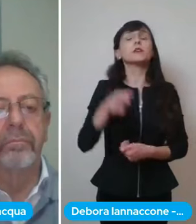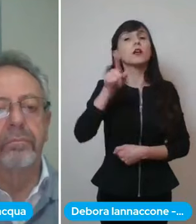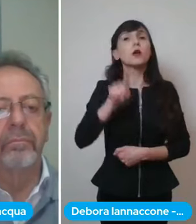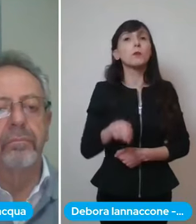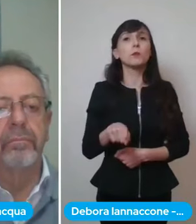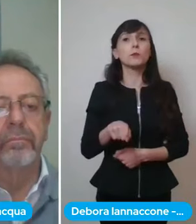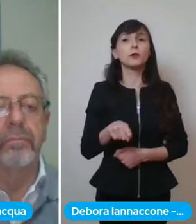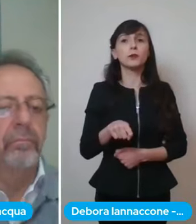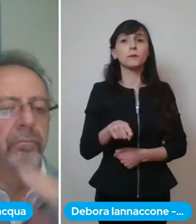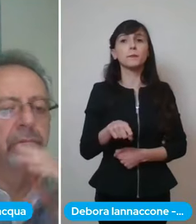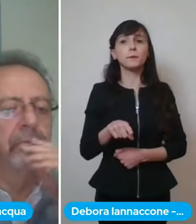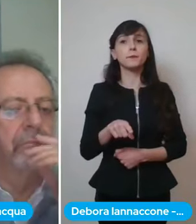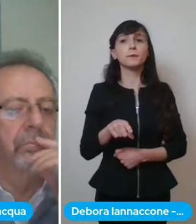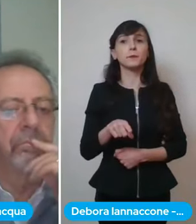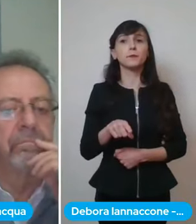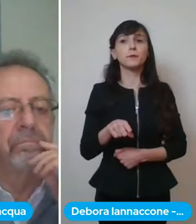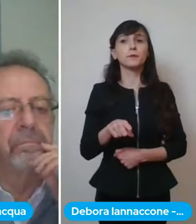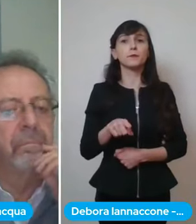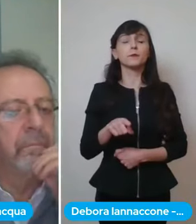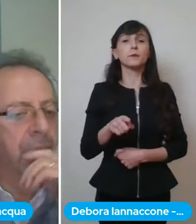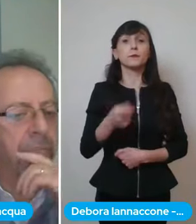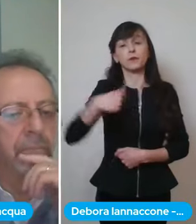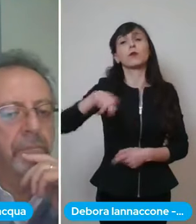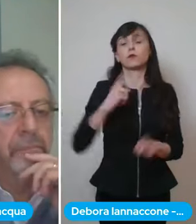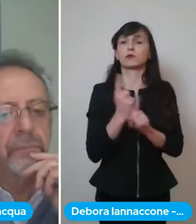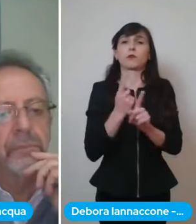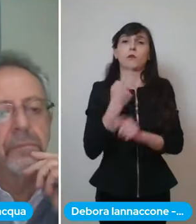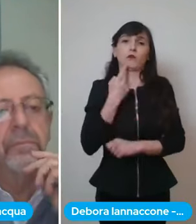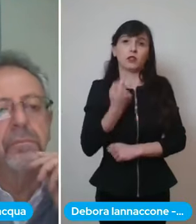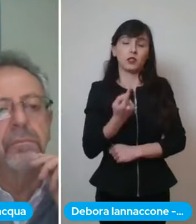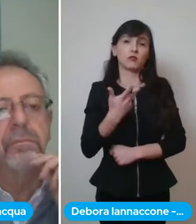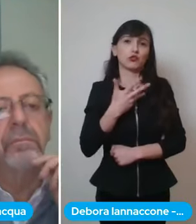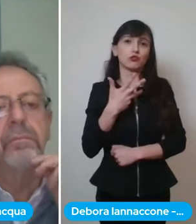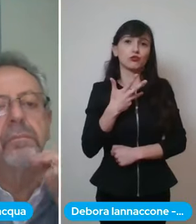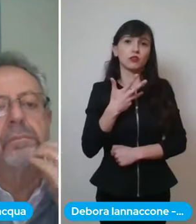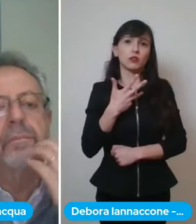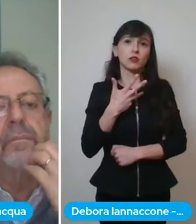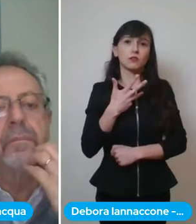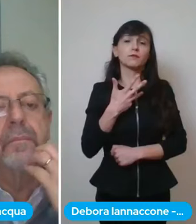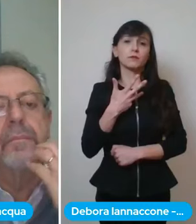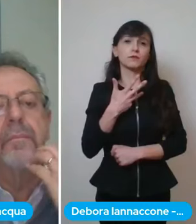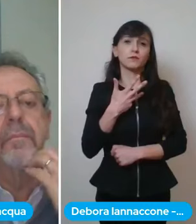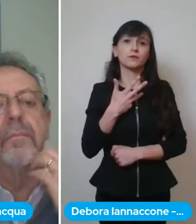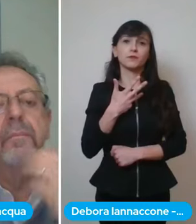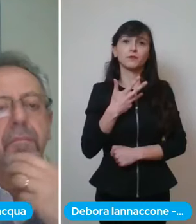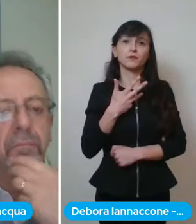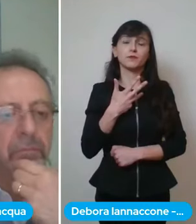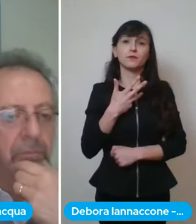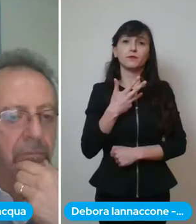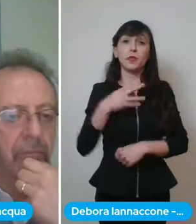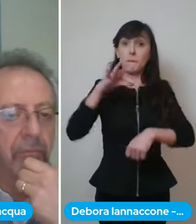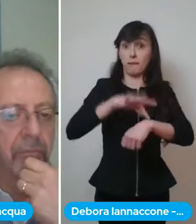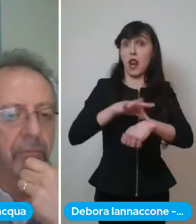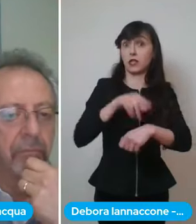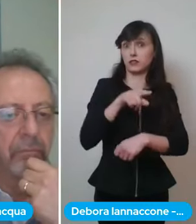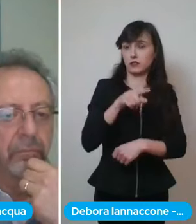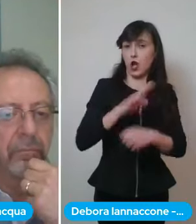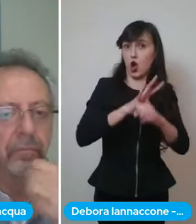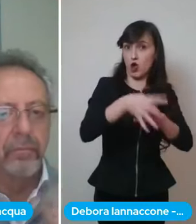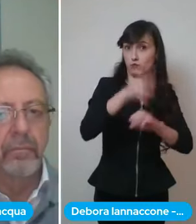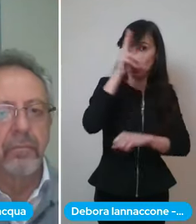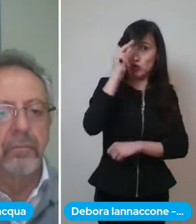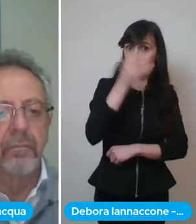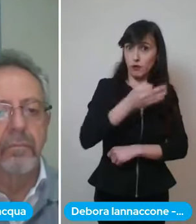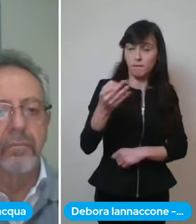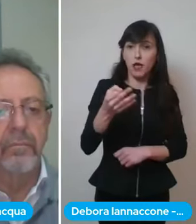anche, però noi dobbiamo dire che c'è, a questo punto, la conoscenza della malattia nelle sue modalità